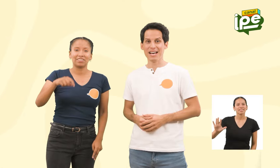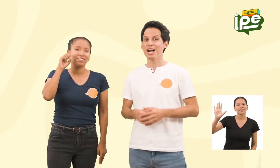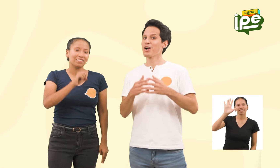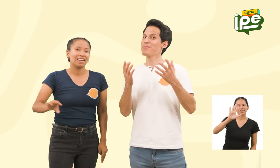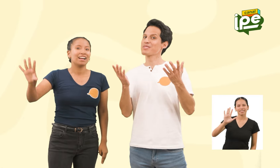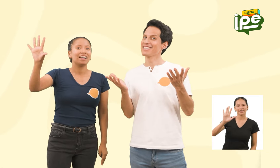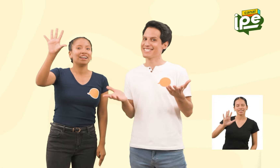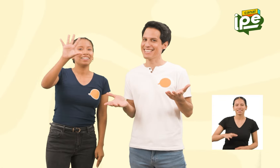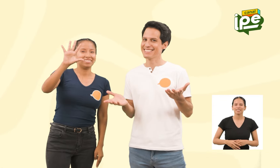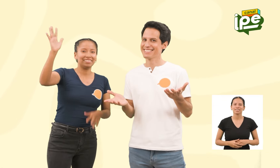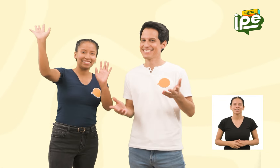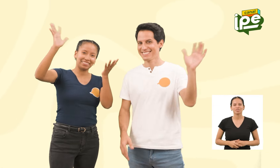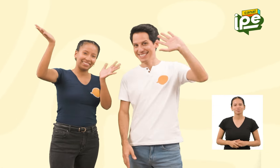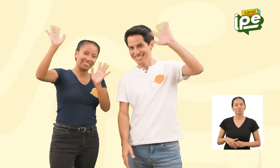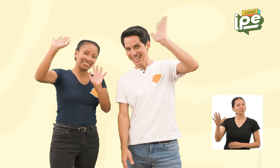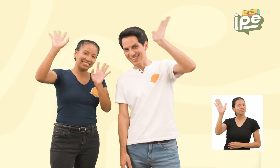¿Cómo se dice? ¡Chao!